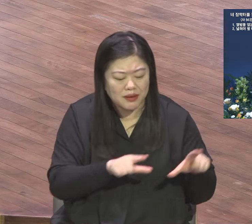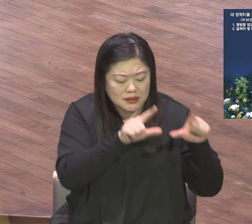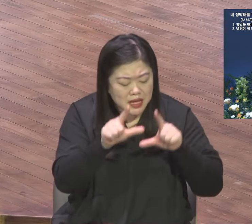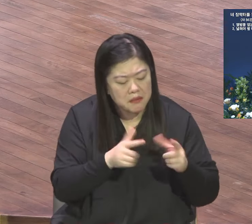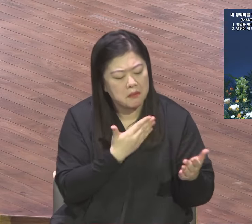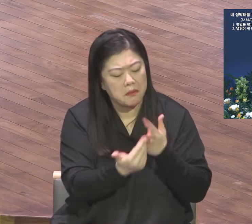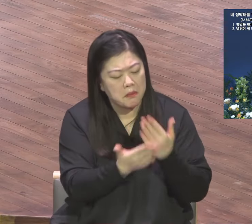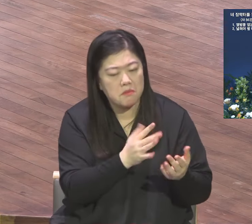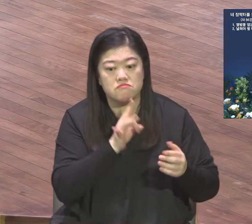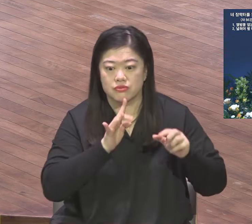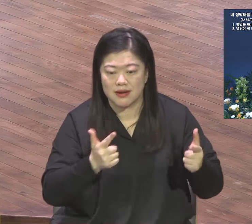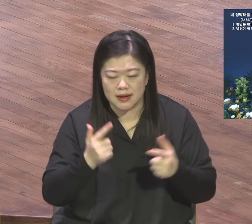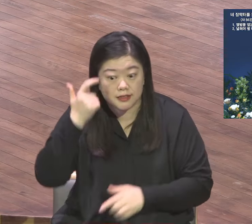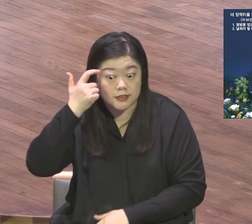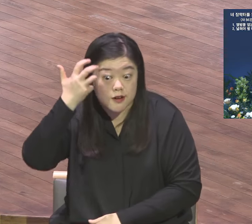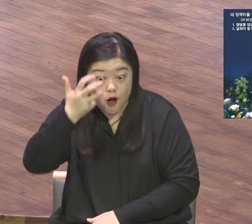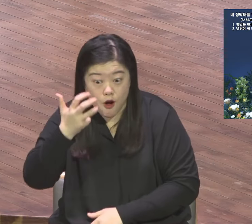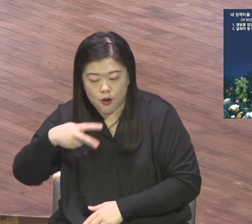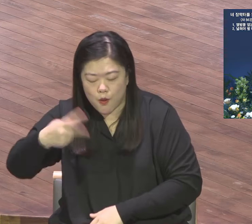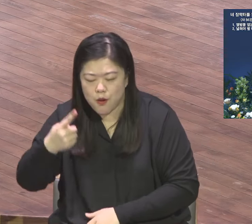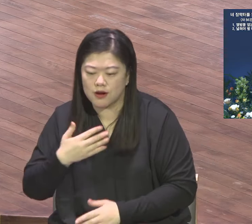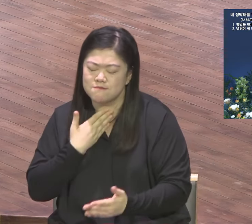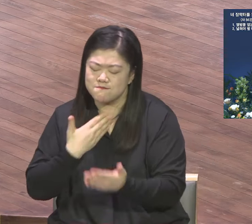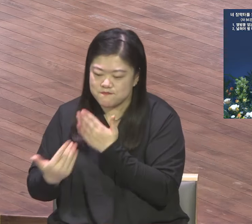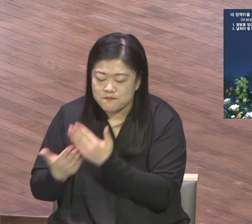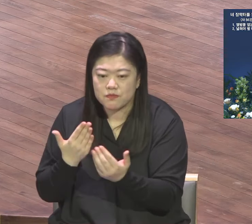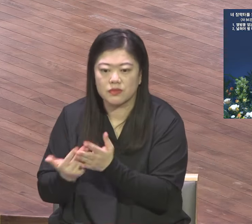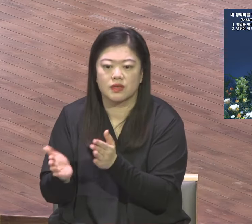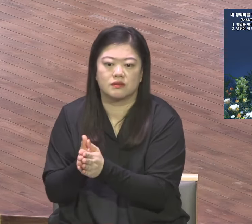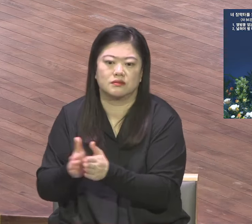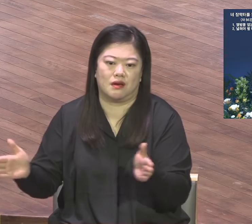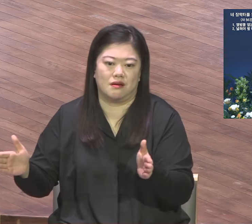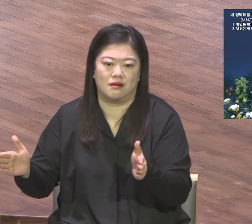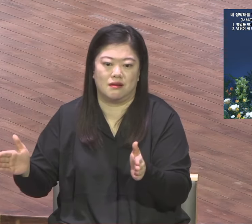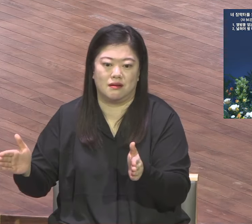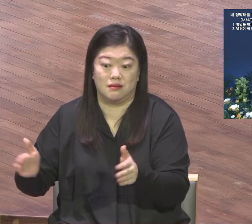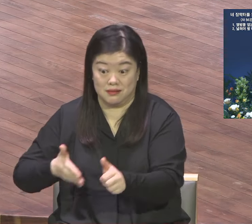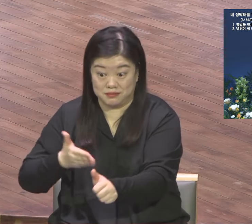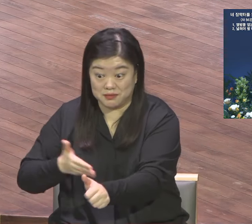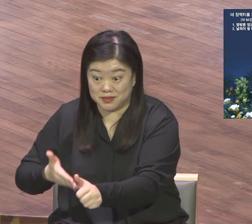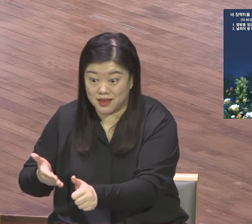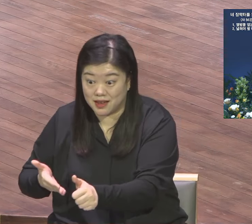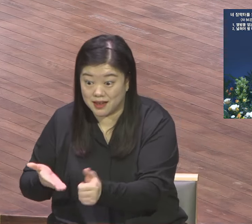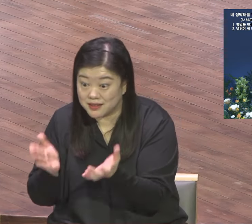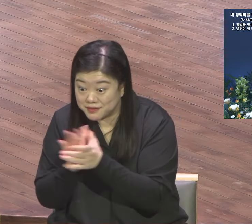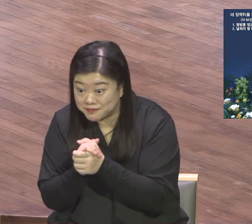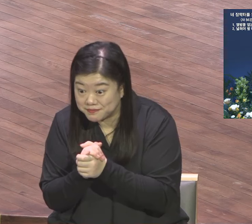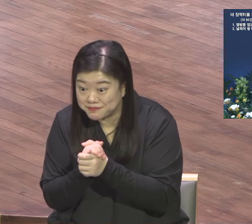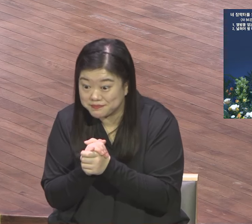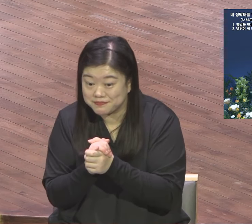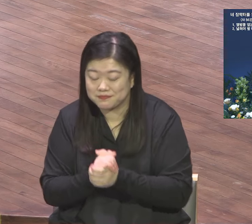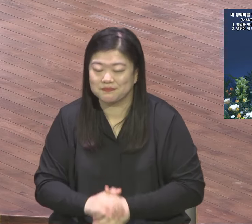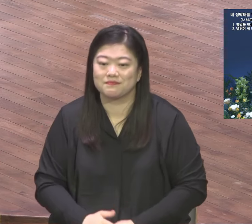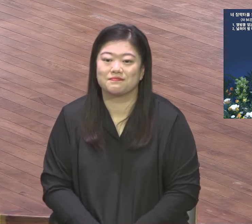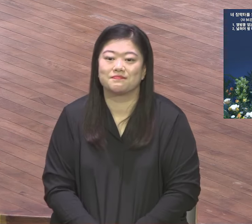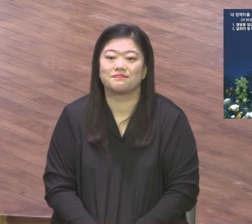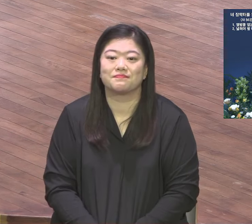넓히는 시대적 정인으로 당당히 서게 되기를 CM으로 축복합니다 아멘 아멘ottott